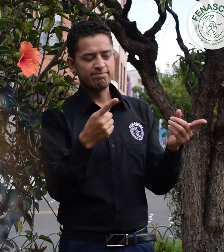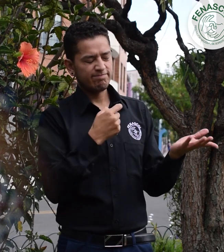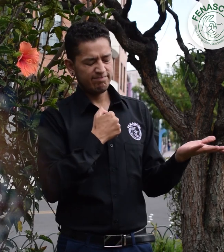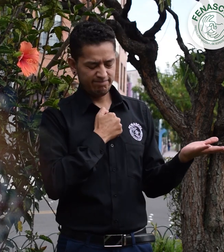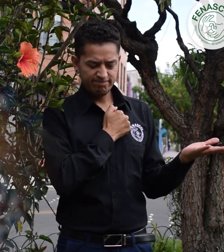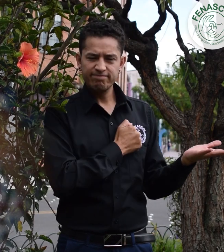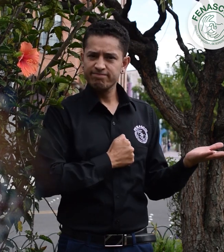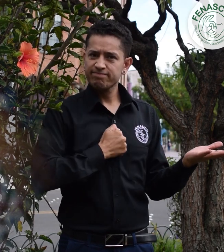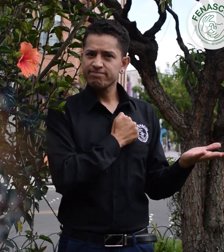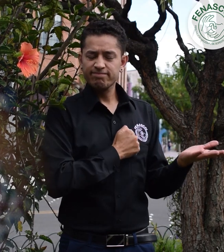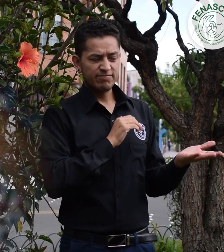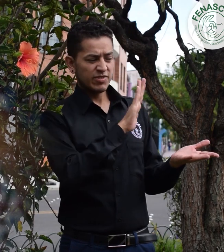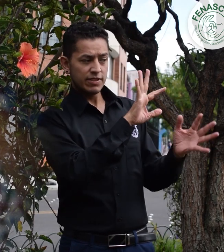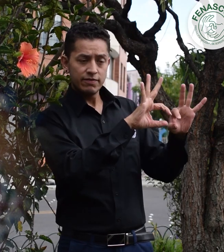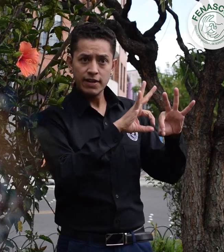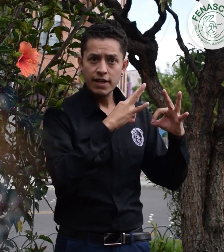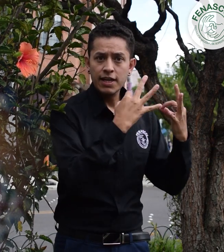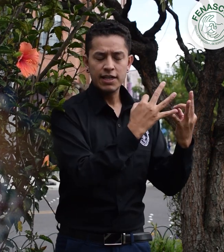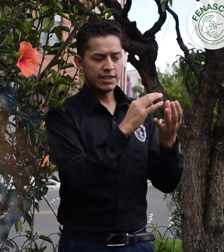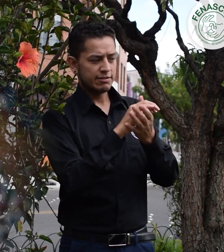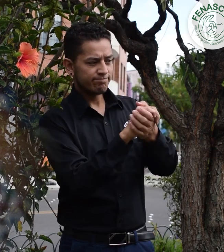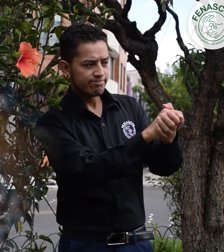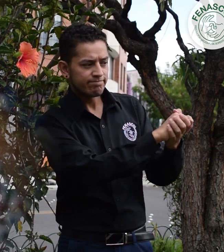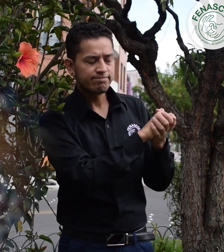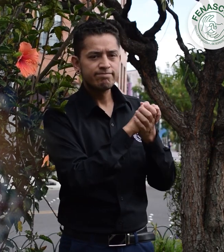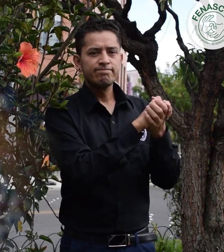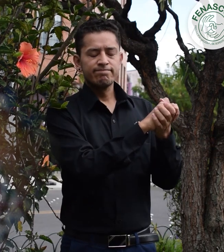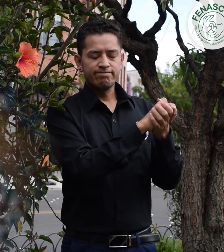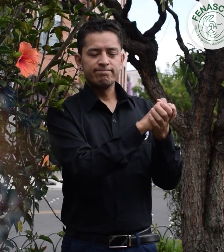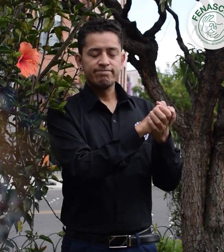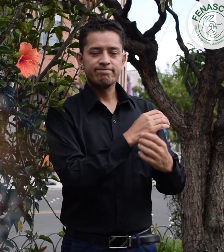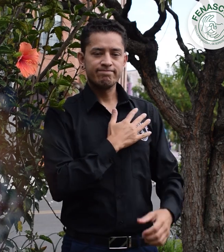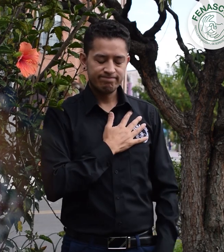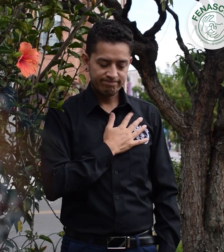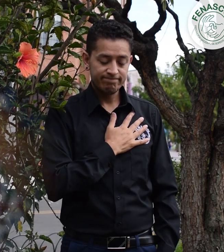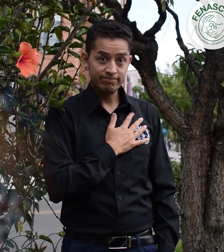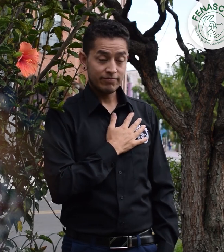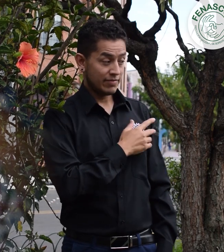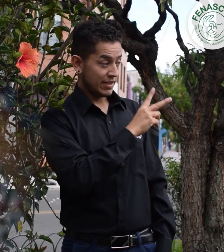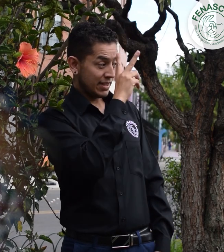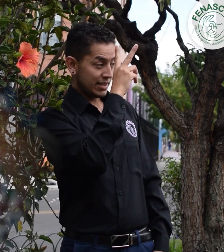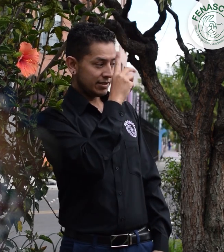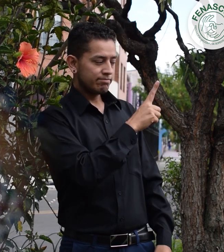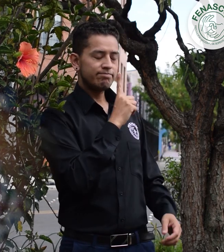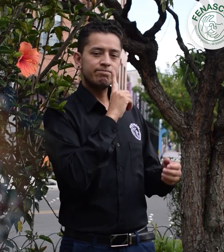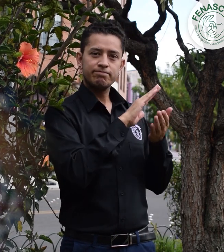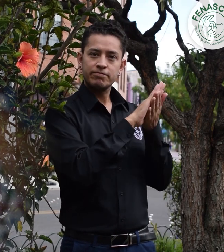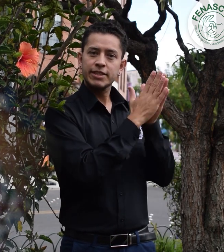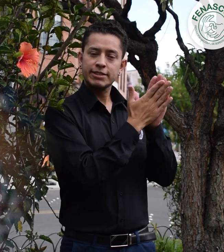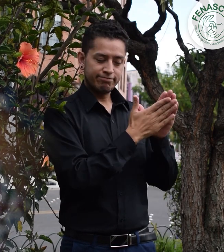Manifestamos nuestras más sentidas condolencias a su familia y amigos. Que Carlos Field descanse en